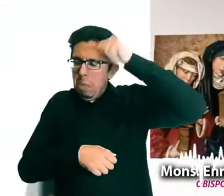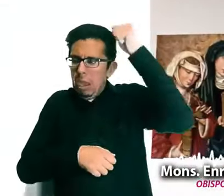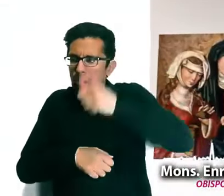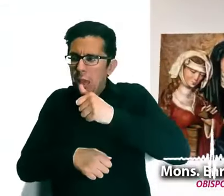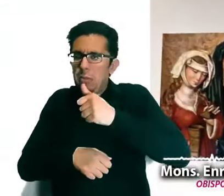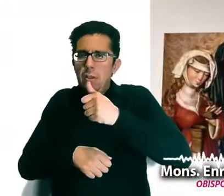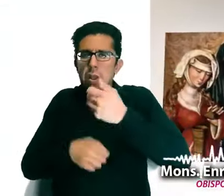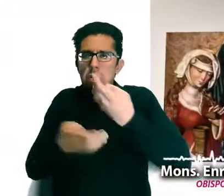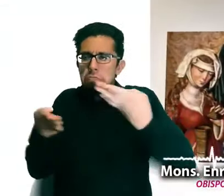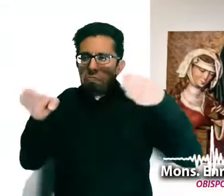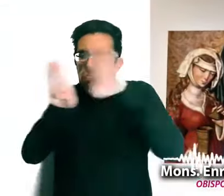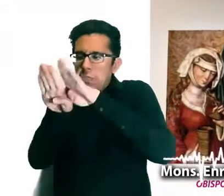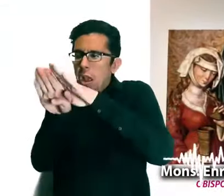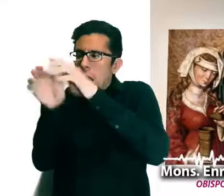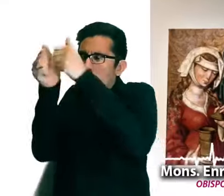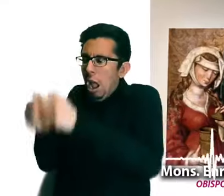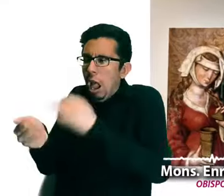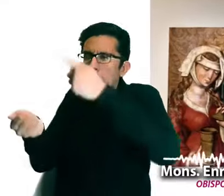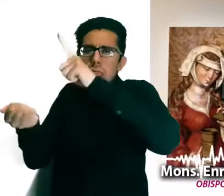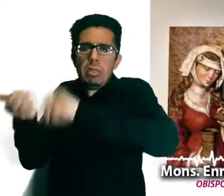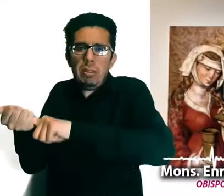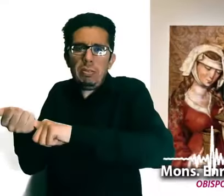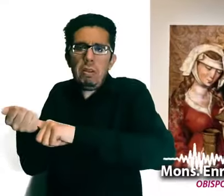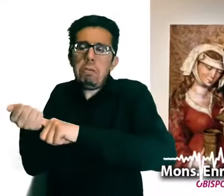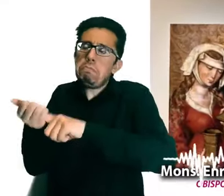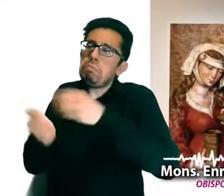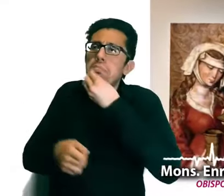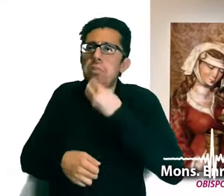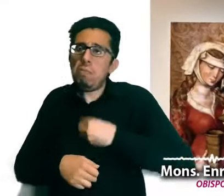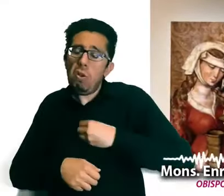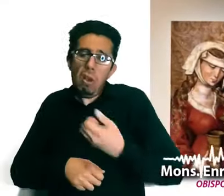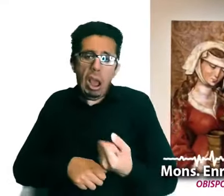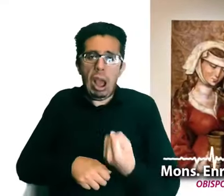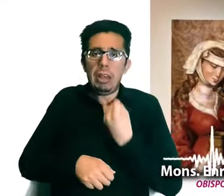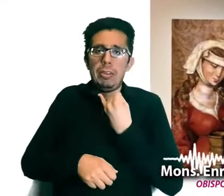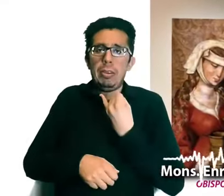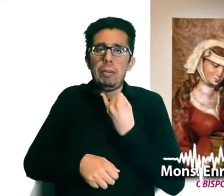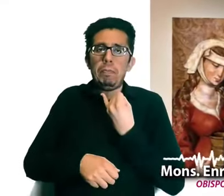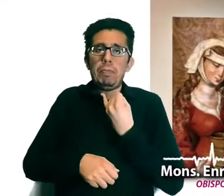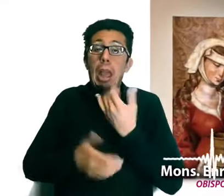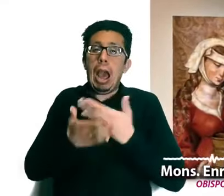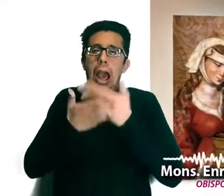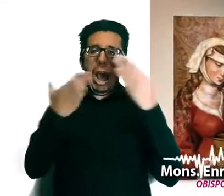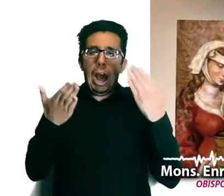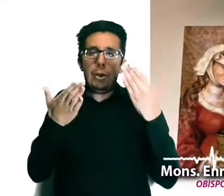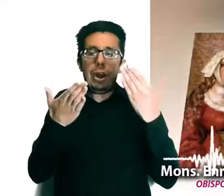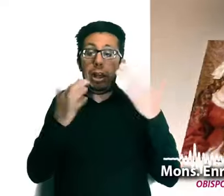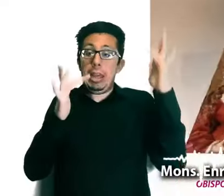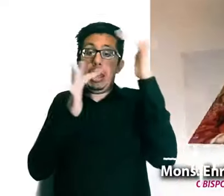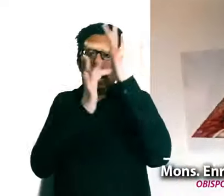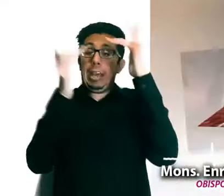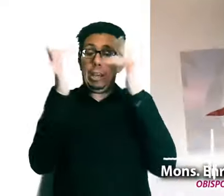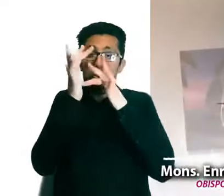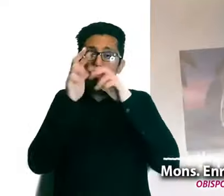permanecíamos prisioneros y al cual nos resignábamos, ha sido botada lejos por la resurrección de